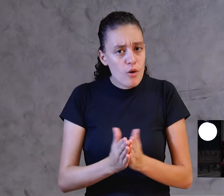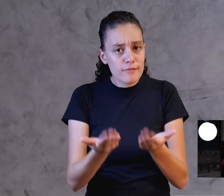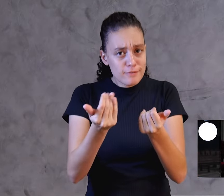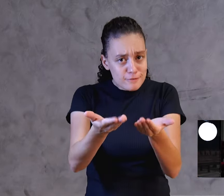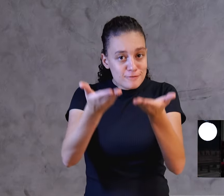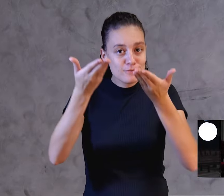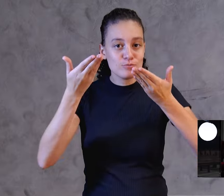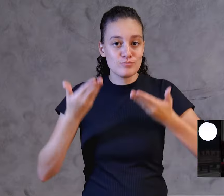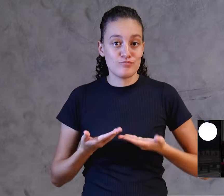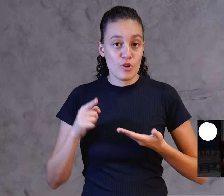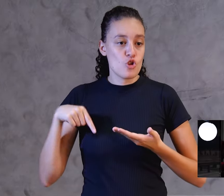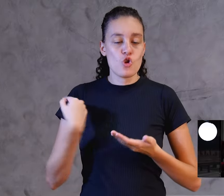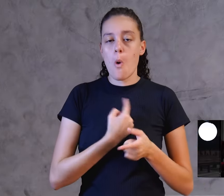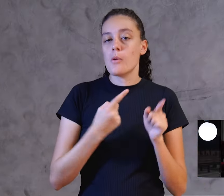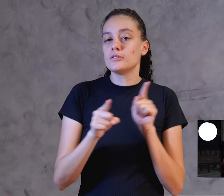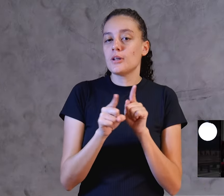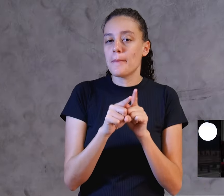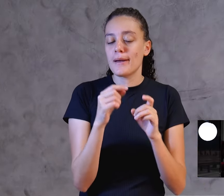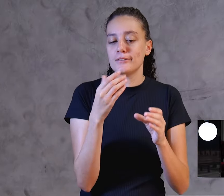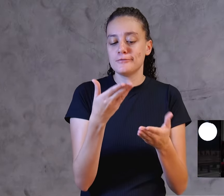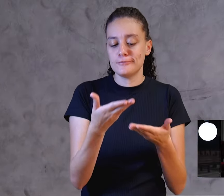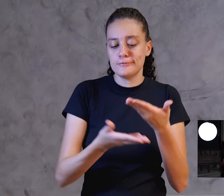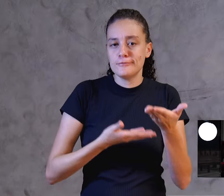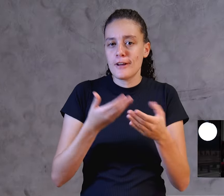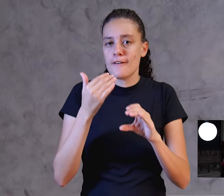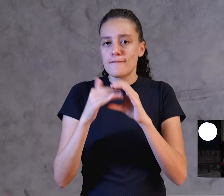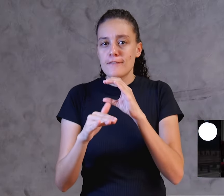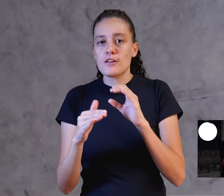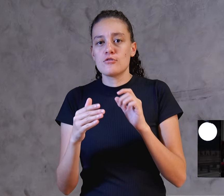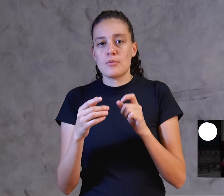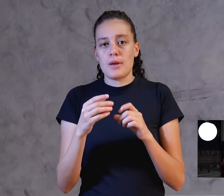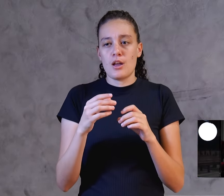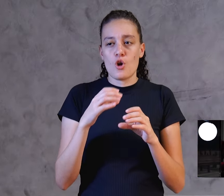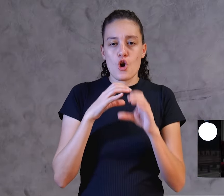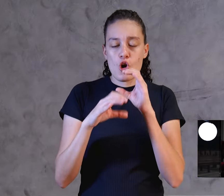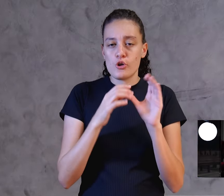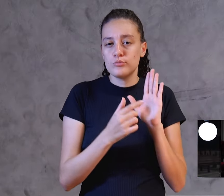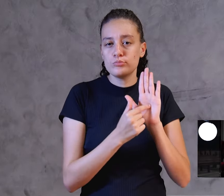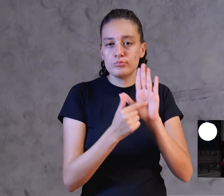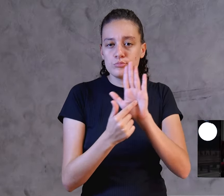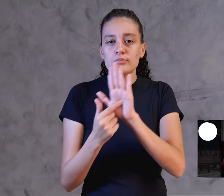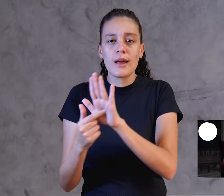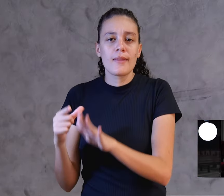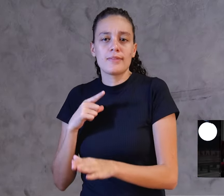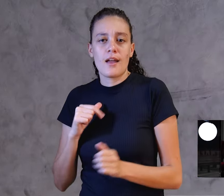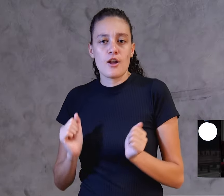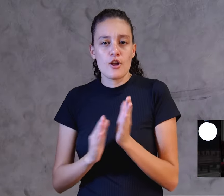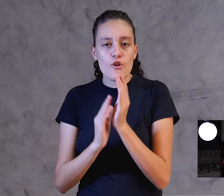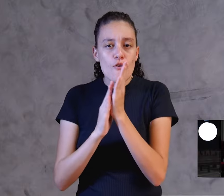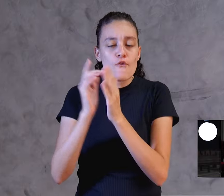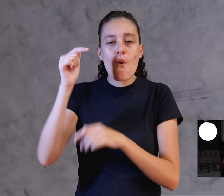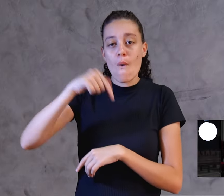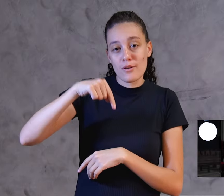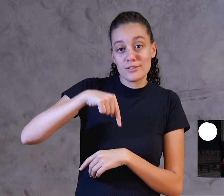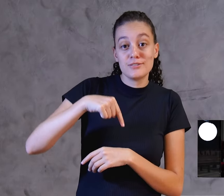compartilhamos vídeos de apresentação dos nossos hinos, os nossos louvores apresentados pelos irmãos aqui.